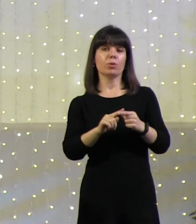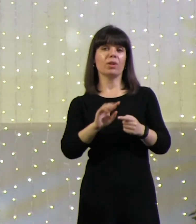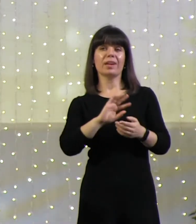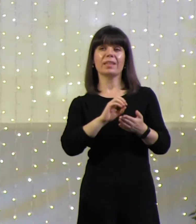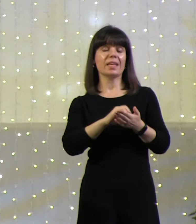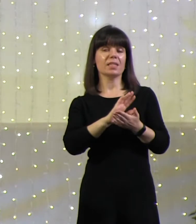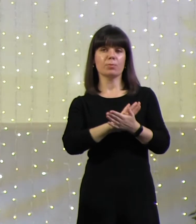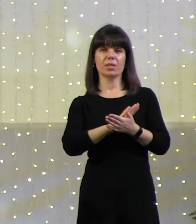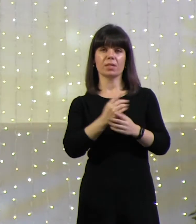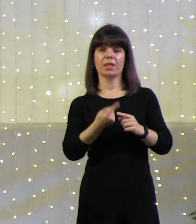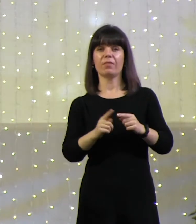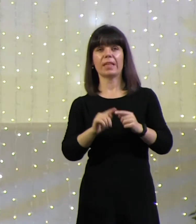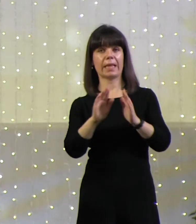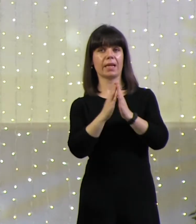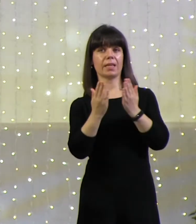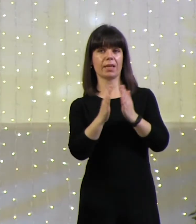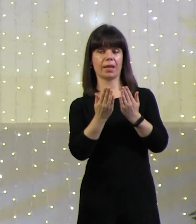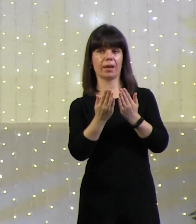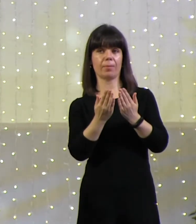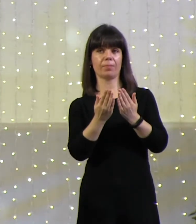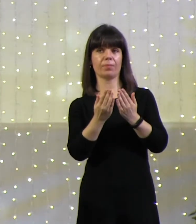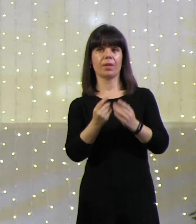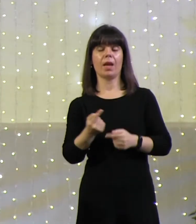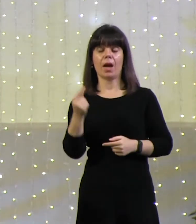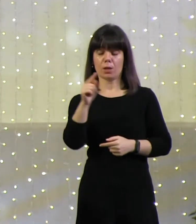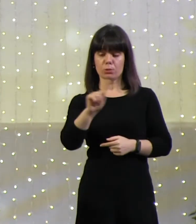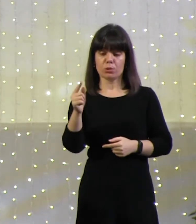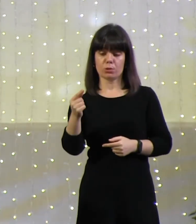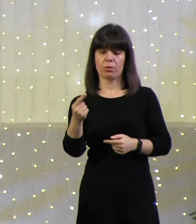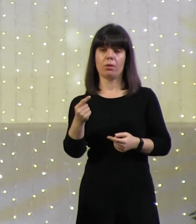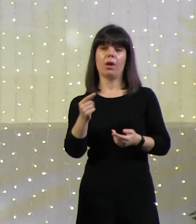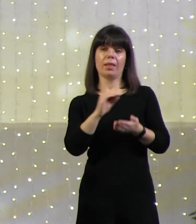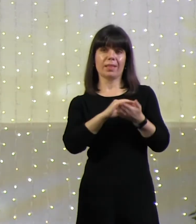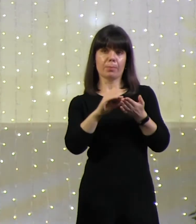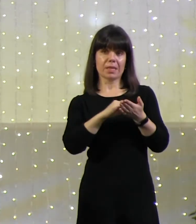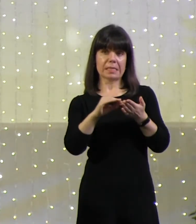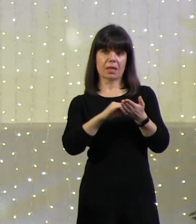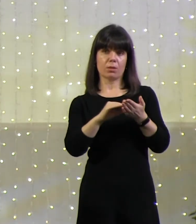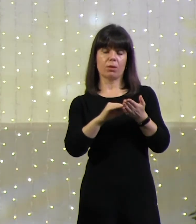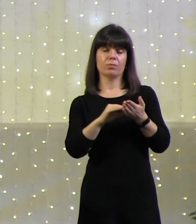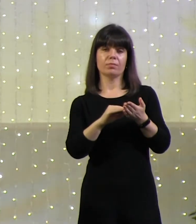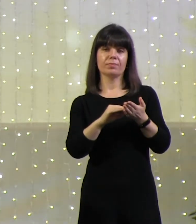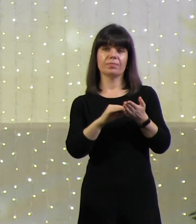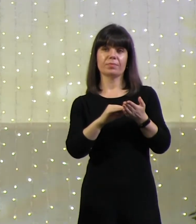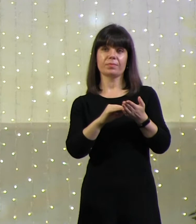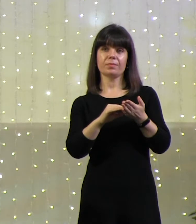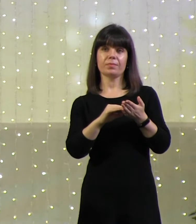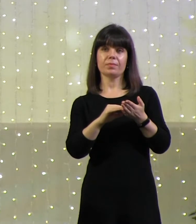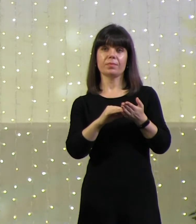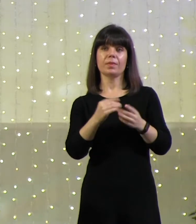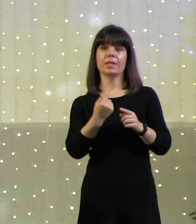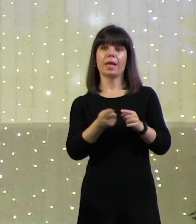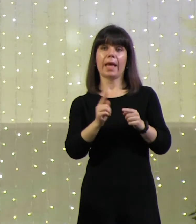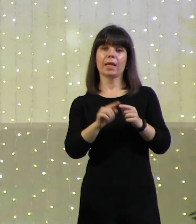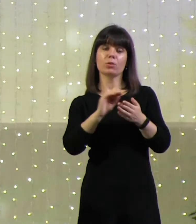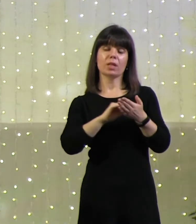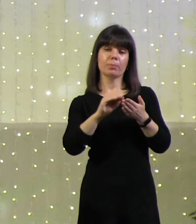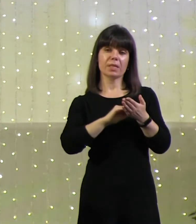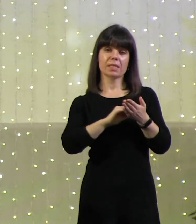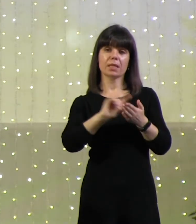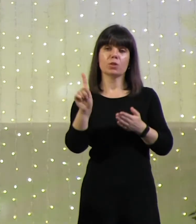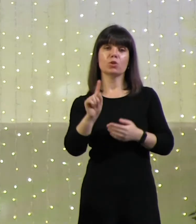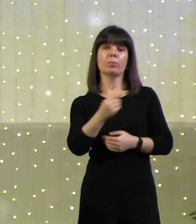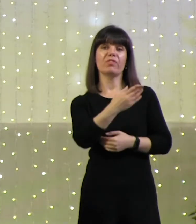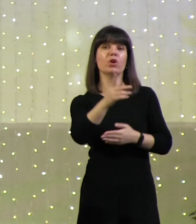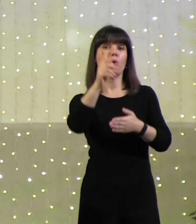книге этой. Это же, то, что я написал в книге Иоанна, Иоанн говорит, это же написано, чтобы вы